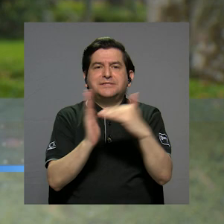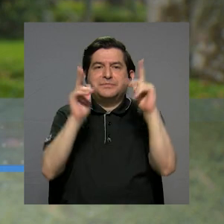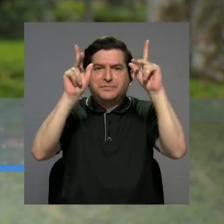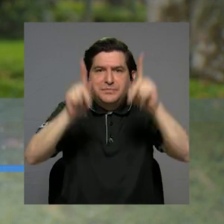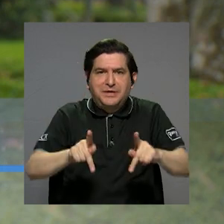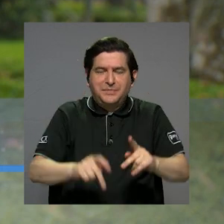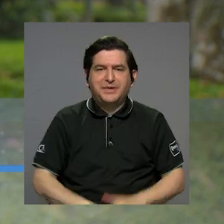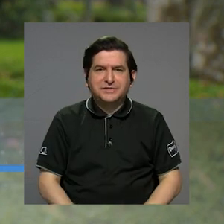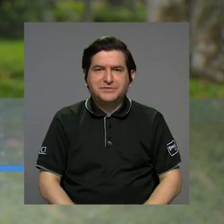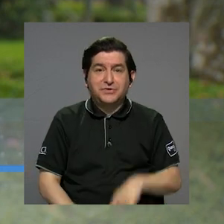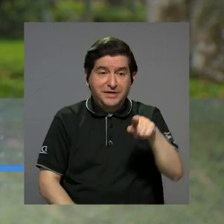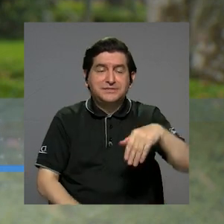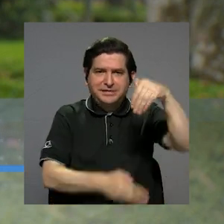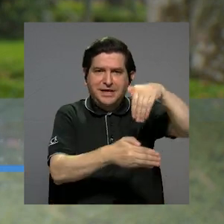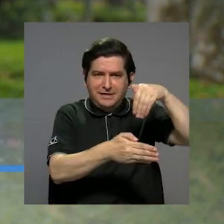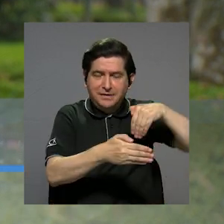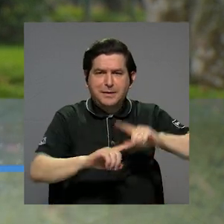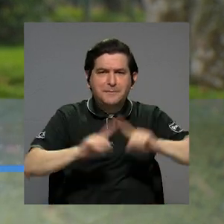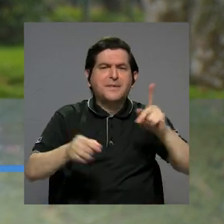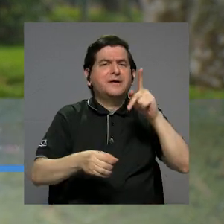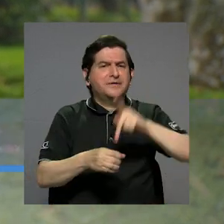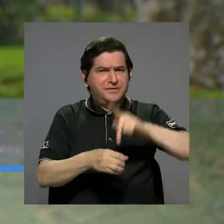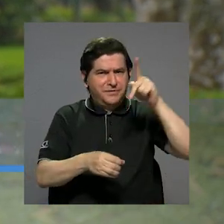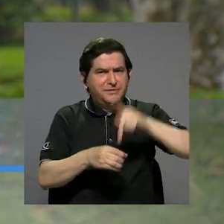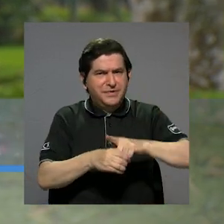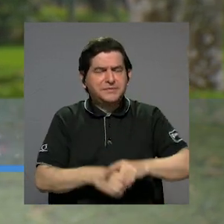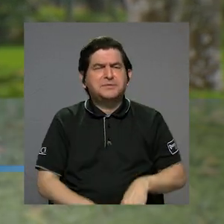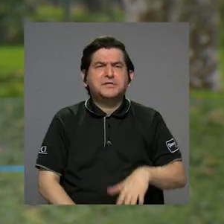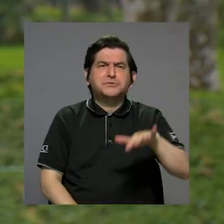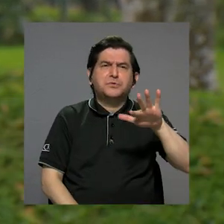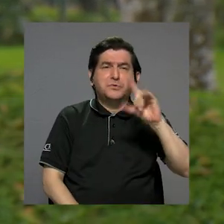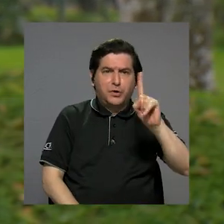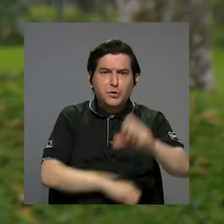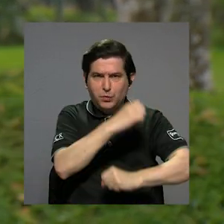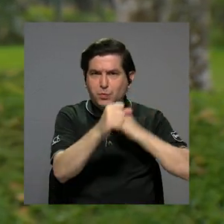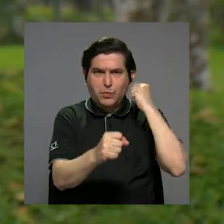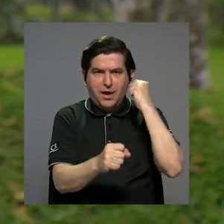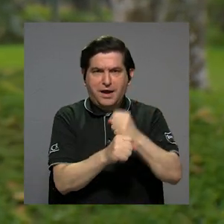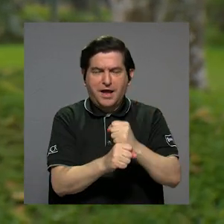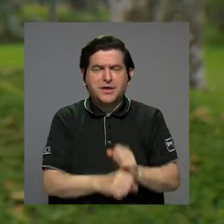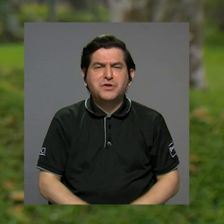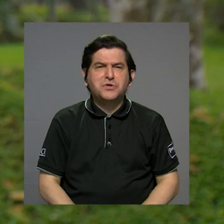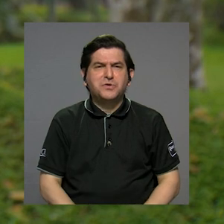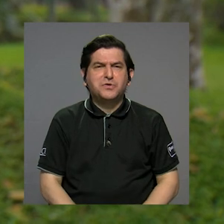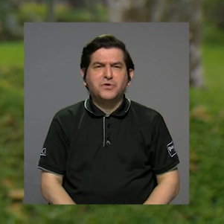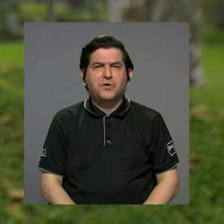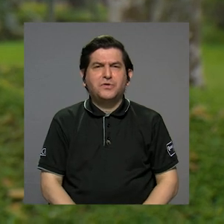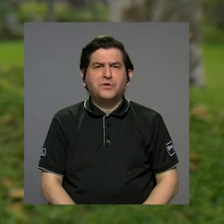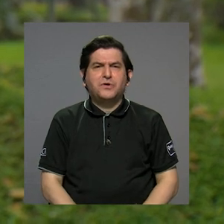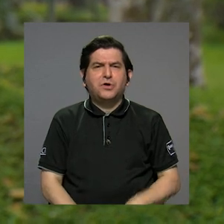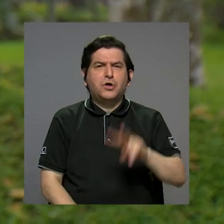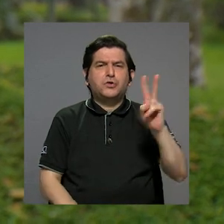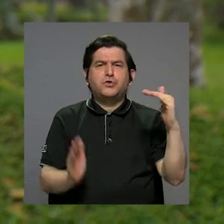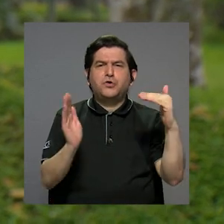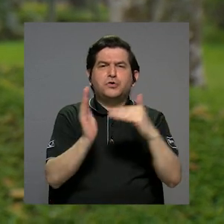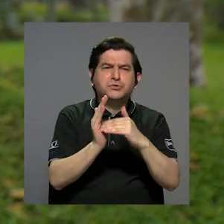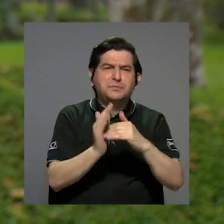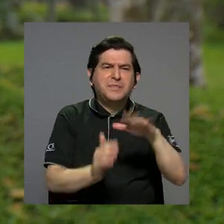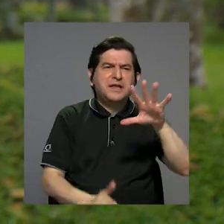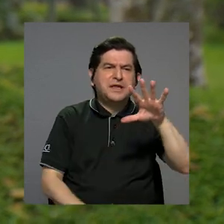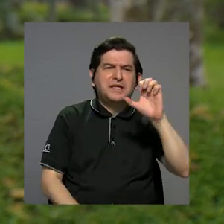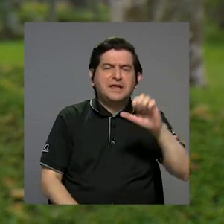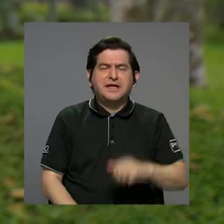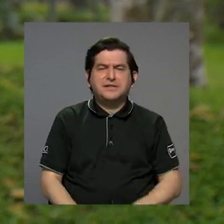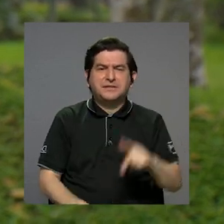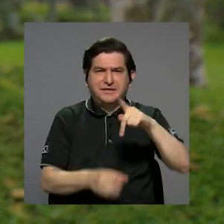están en nuestra base de datos, pero la participación aproximadamente por año es como de unos 2.500